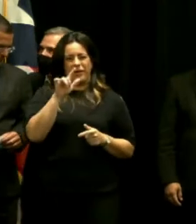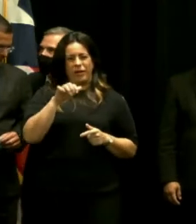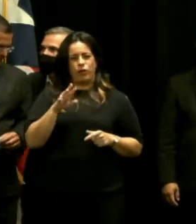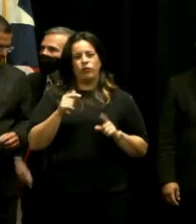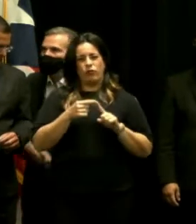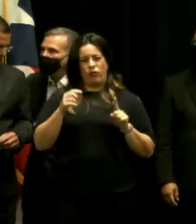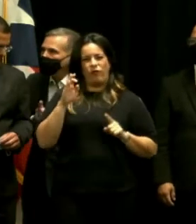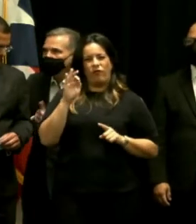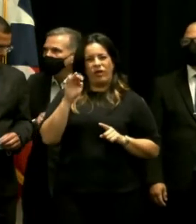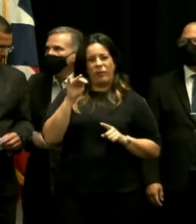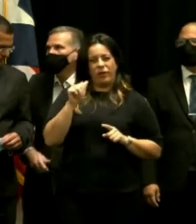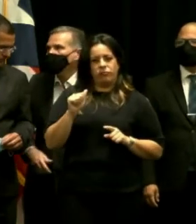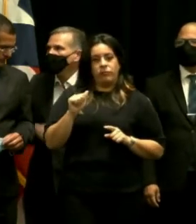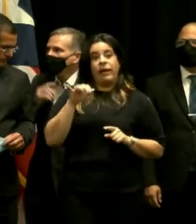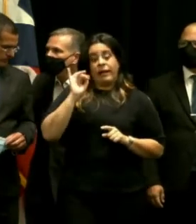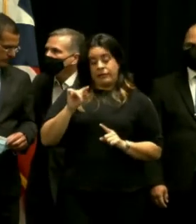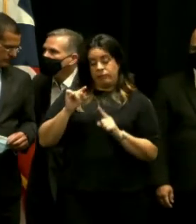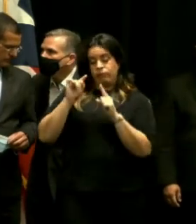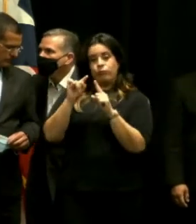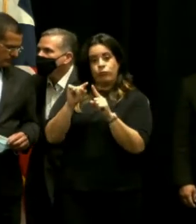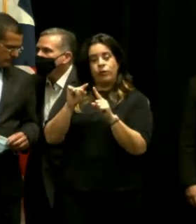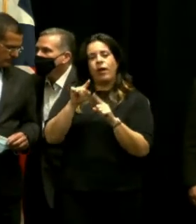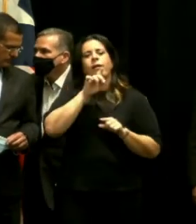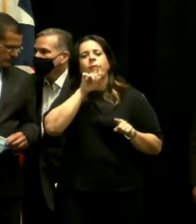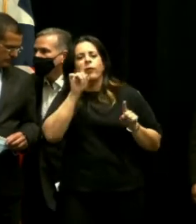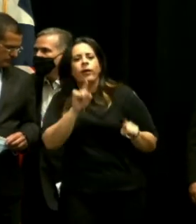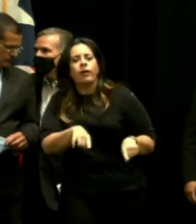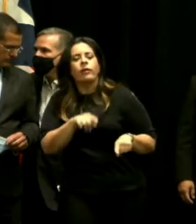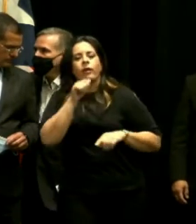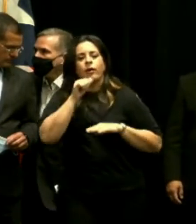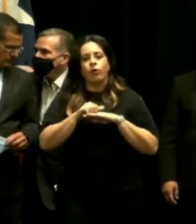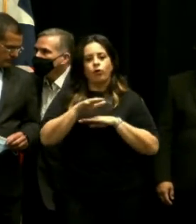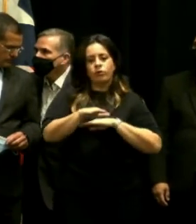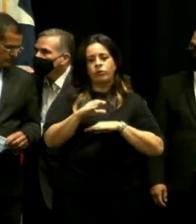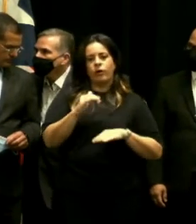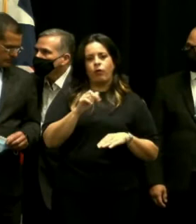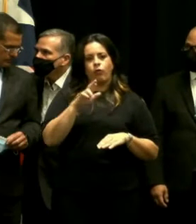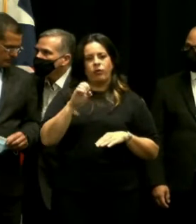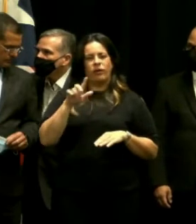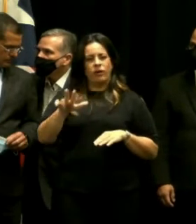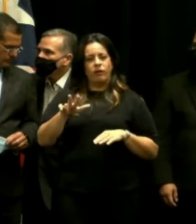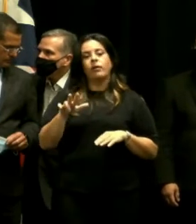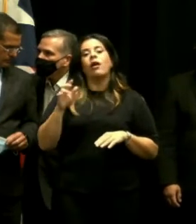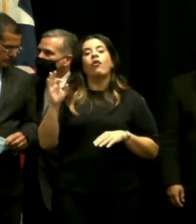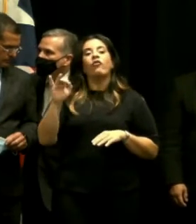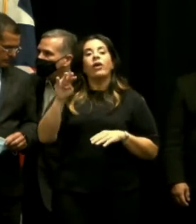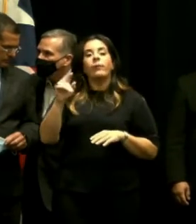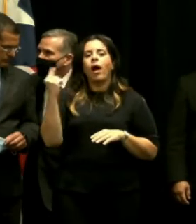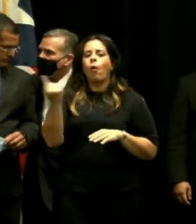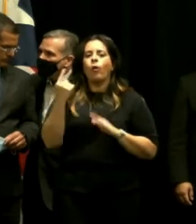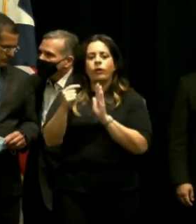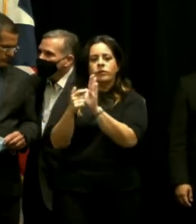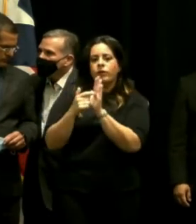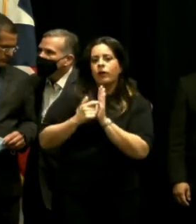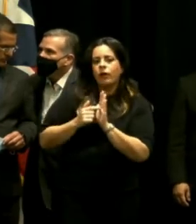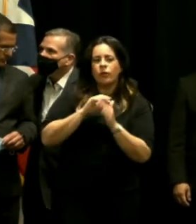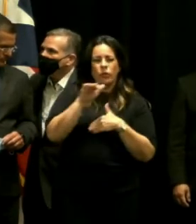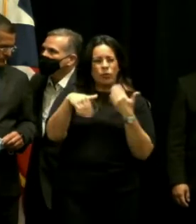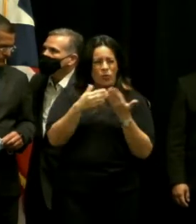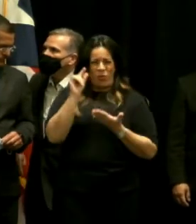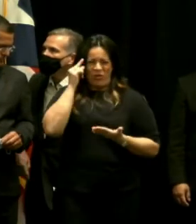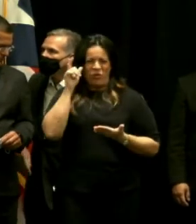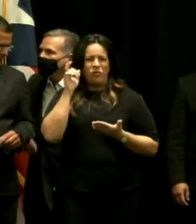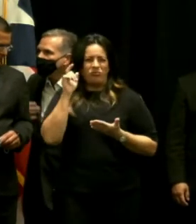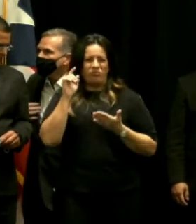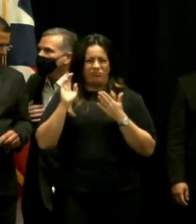FEMA en ese sentido la contestación a la carta de Cortrés nosotros FEMA lo único que requiere de todos los gobiernos